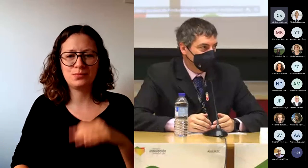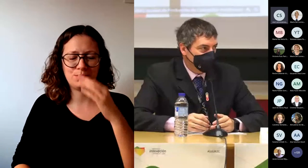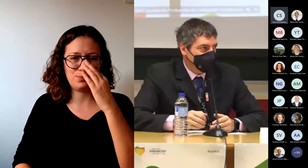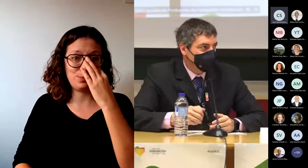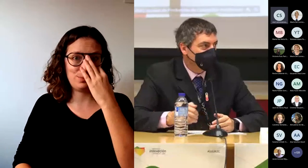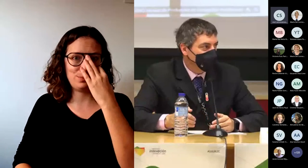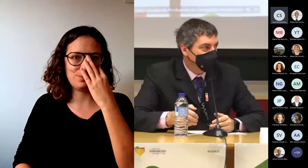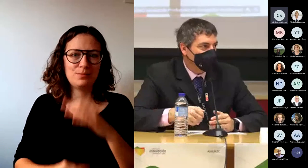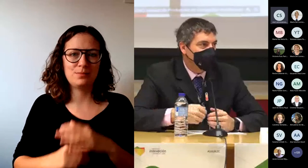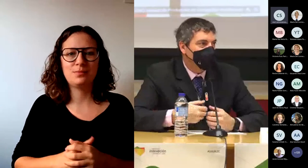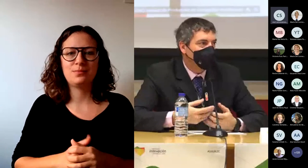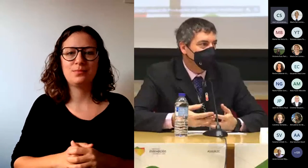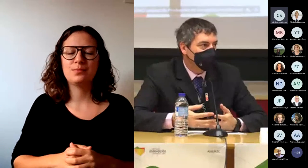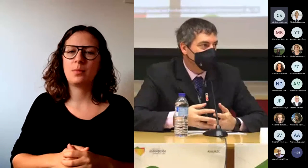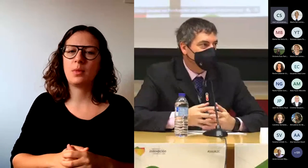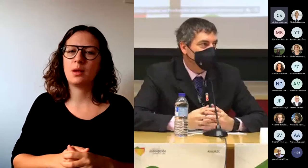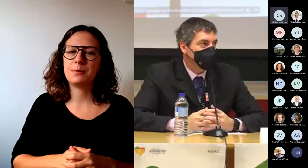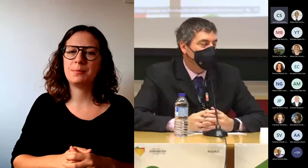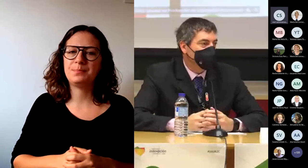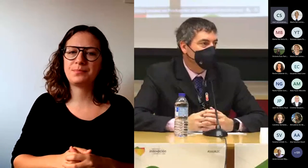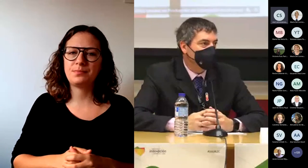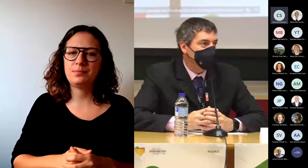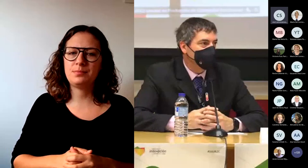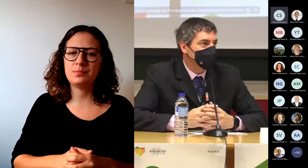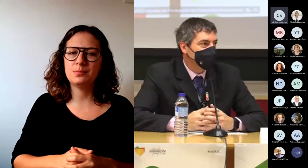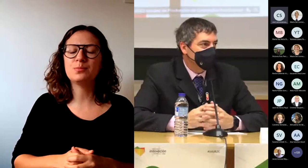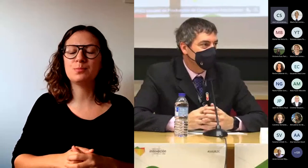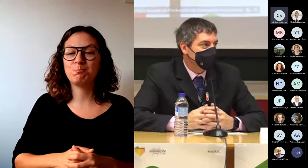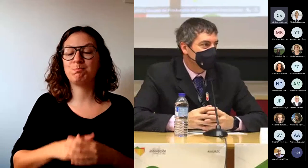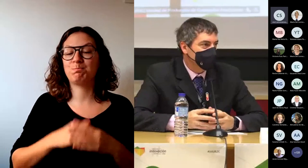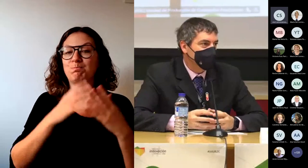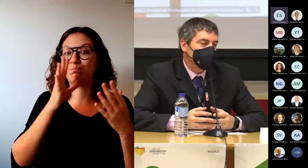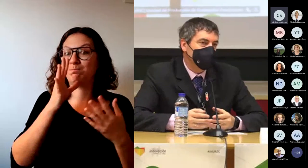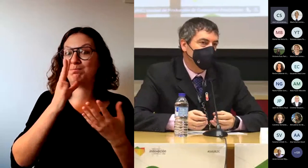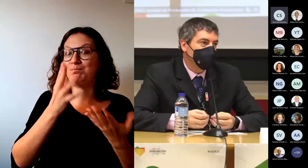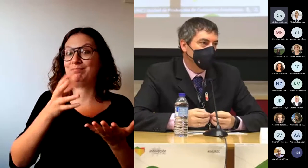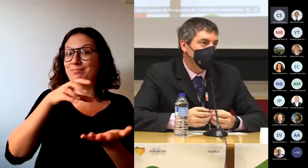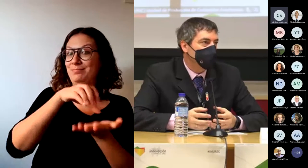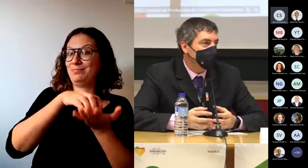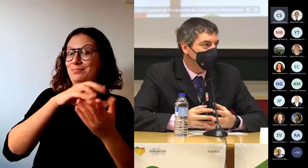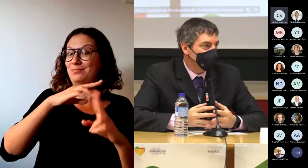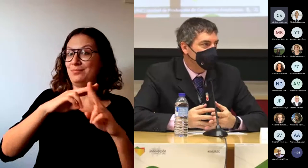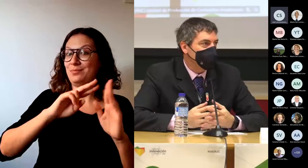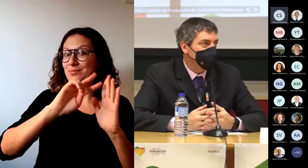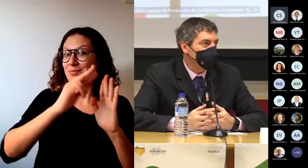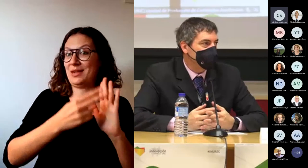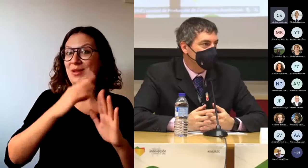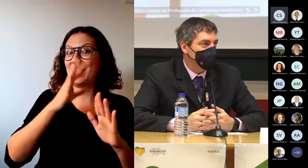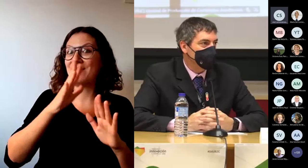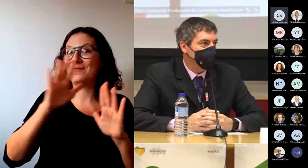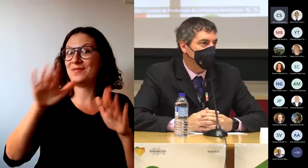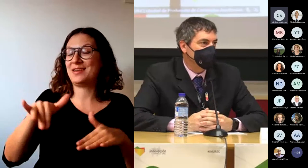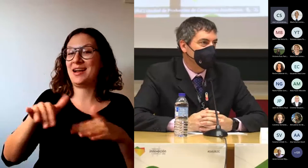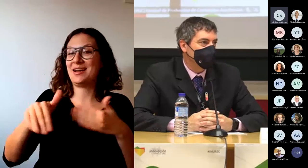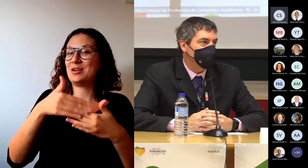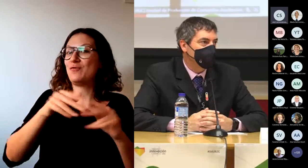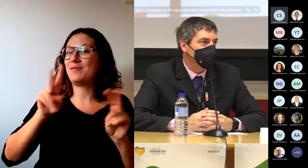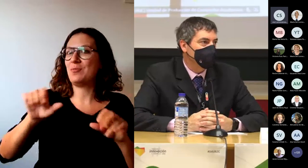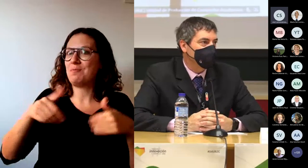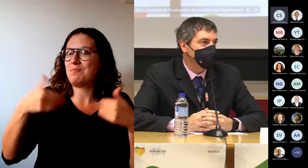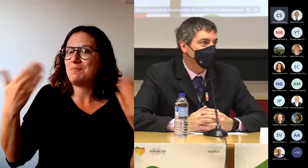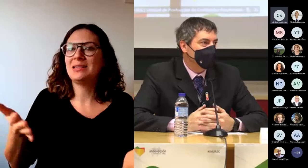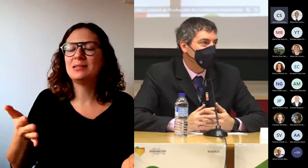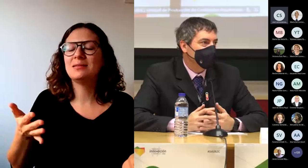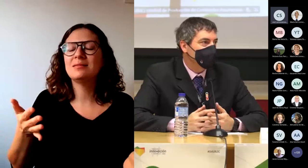nos lleva a un mayor apoyo de la innovación tiene su plenitud en estas jornadas, que son las jornadas de innovación